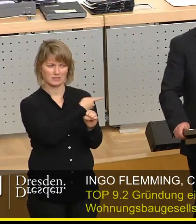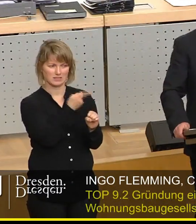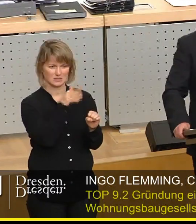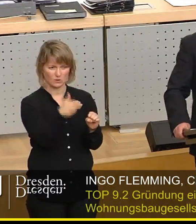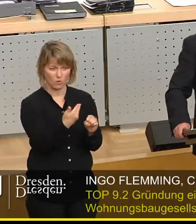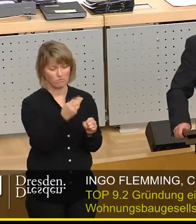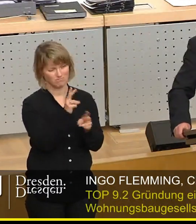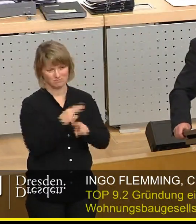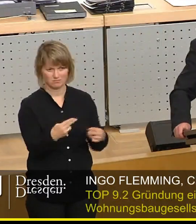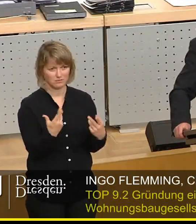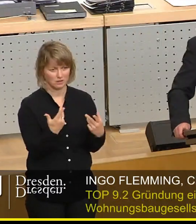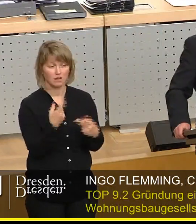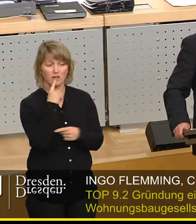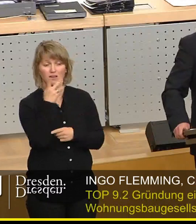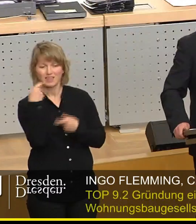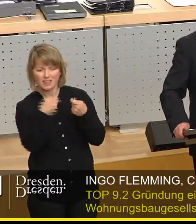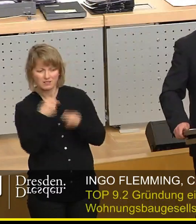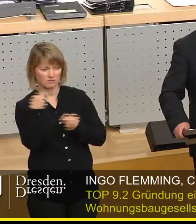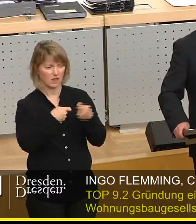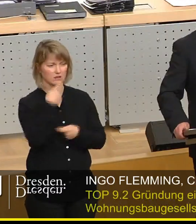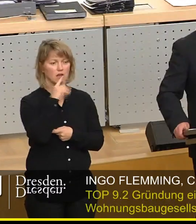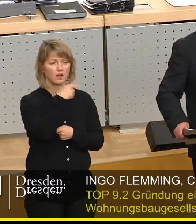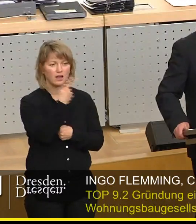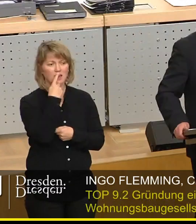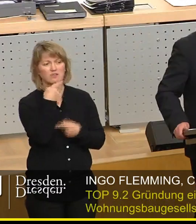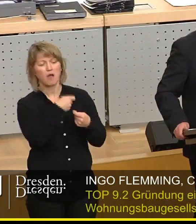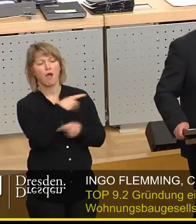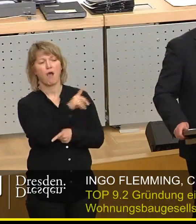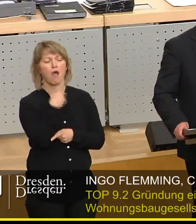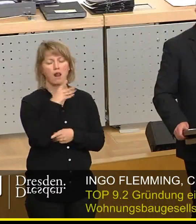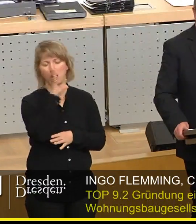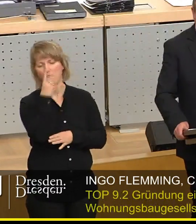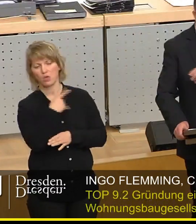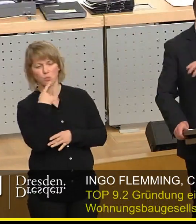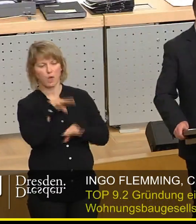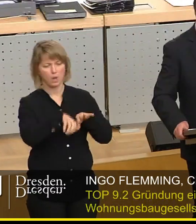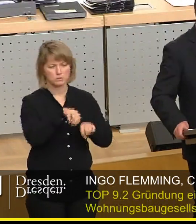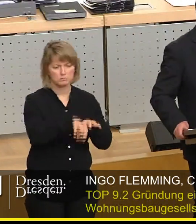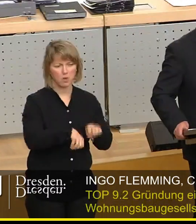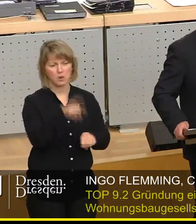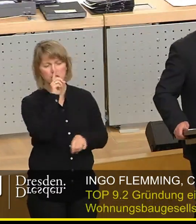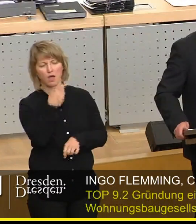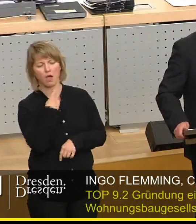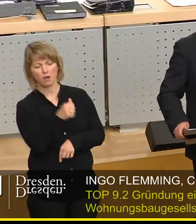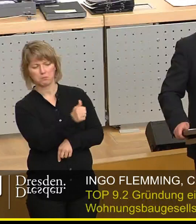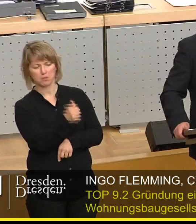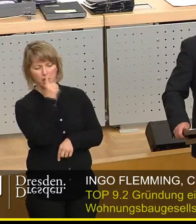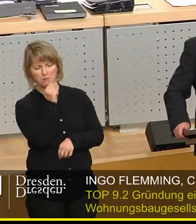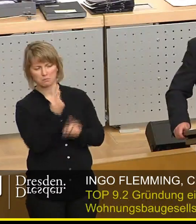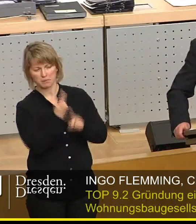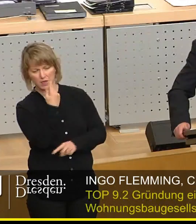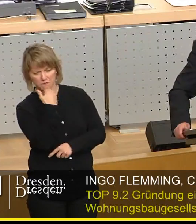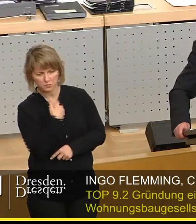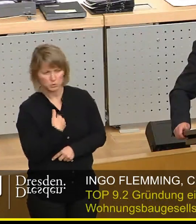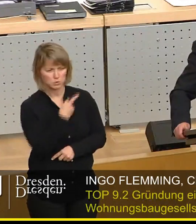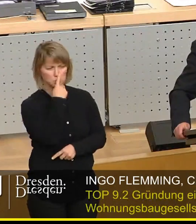institutionellen Anleger Investoren dass das alles nur hemmungslose Miethaie sind und skrupellose spekulanten die nach